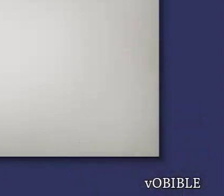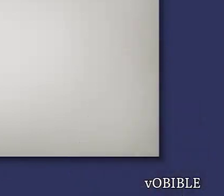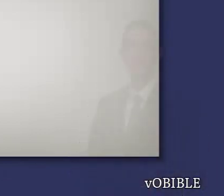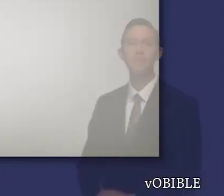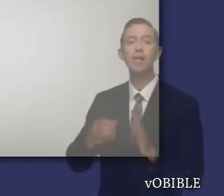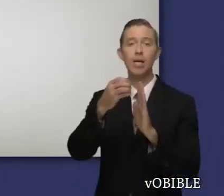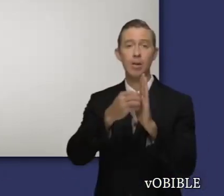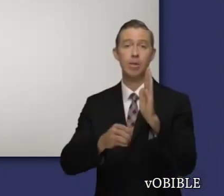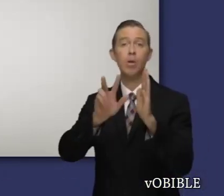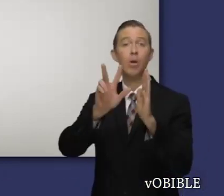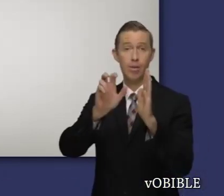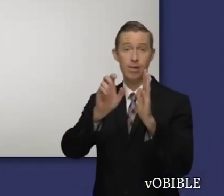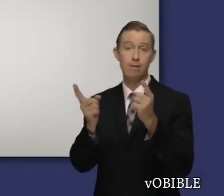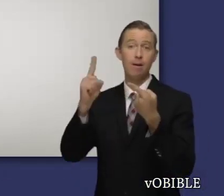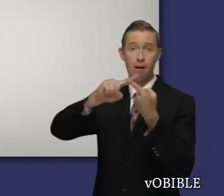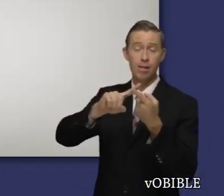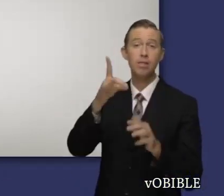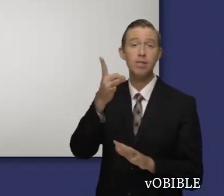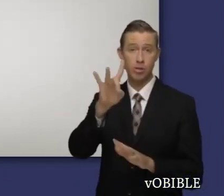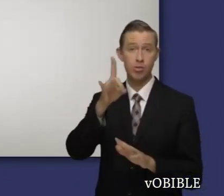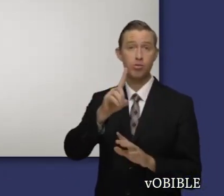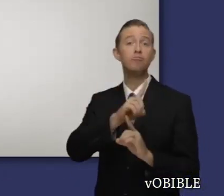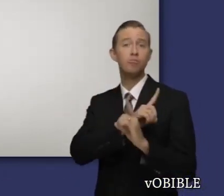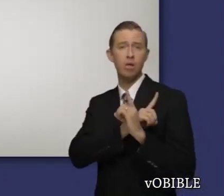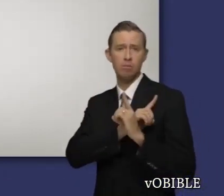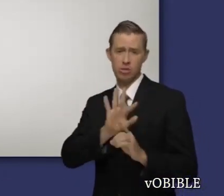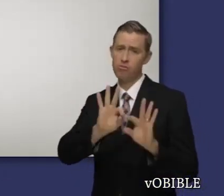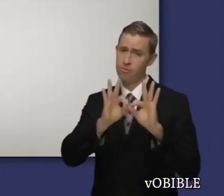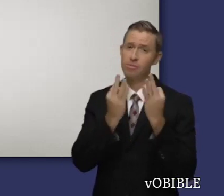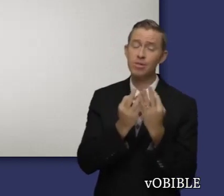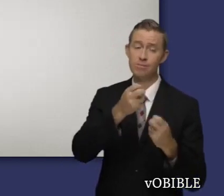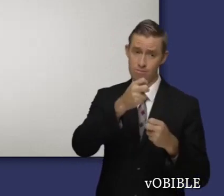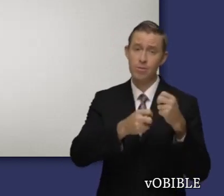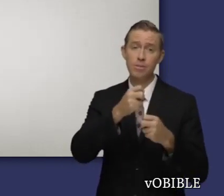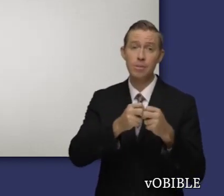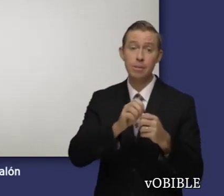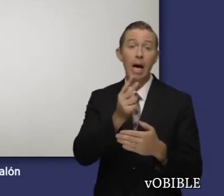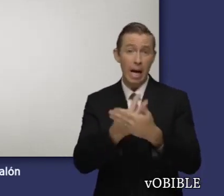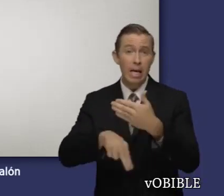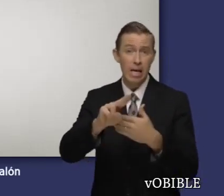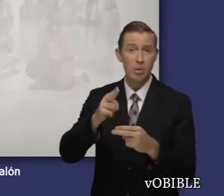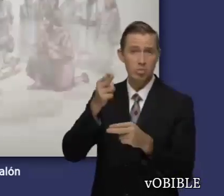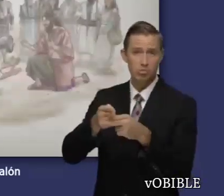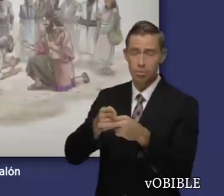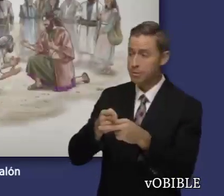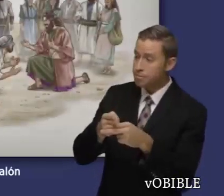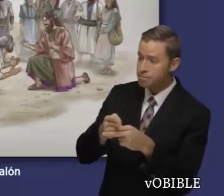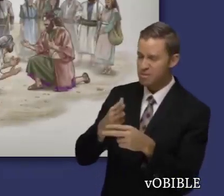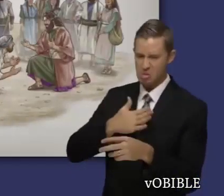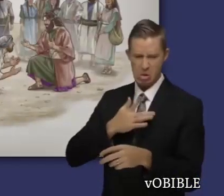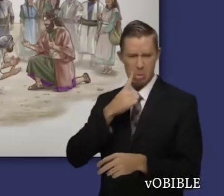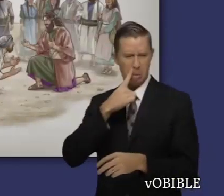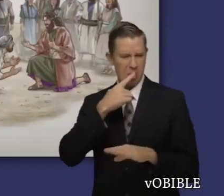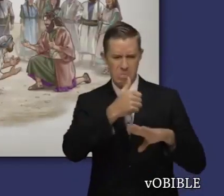capítulos 13 a 18, David y su familia comienzan a tener los problemas que había profetizado Natán. Absalón